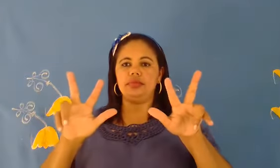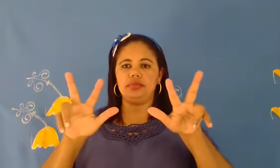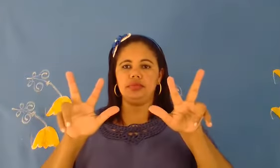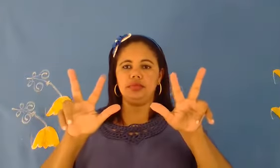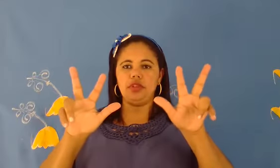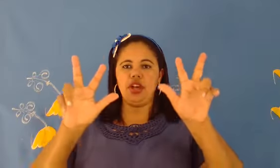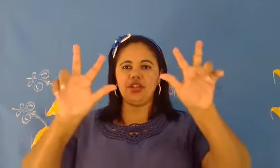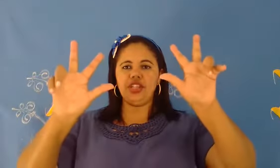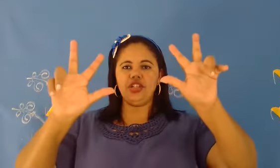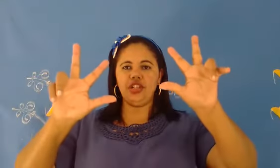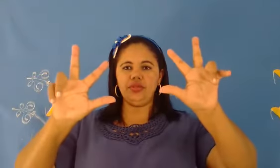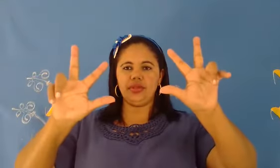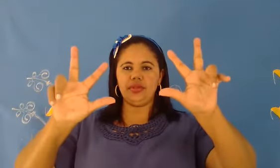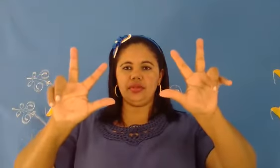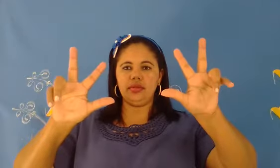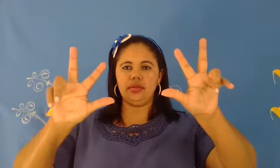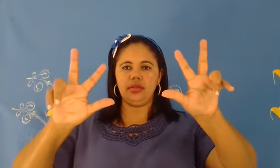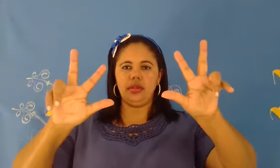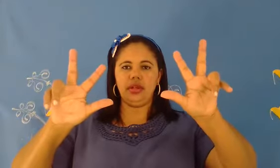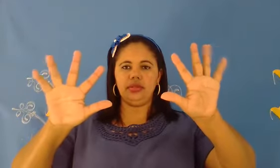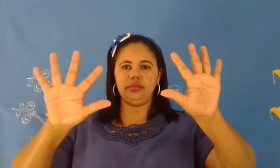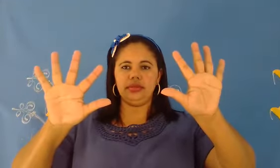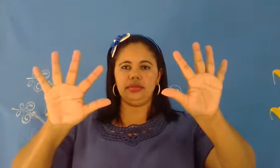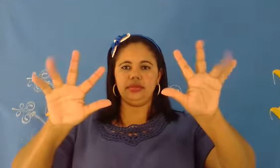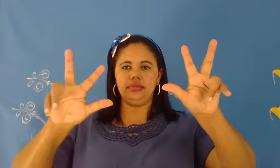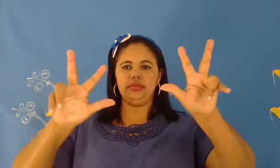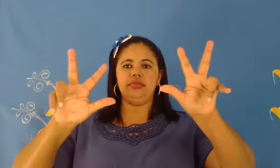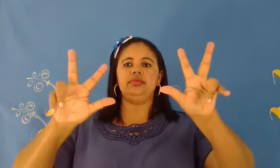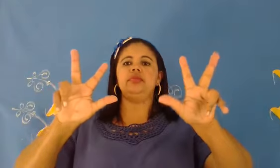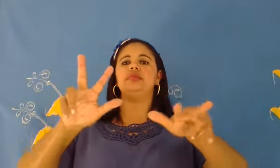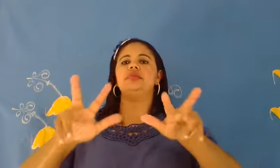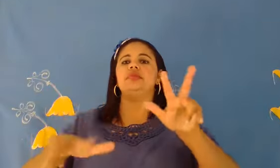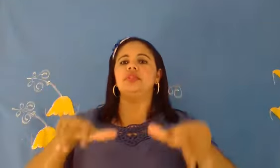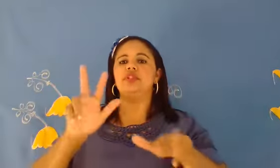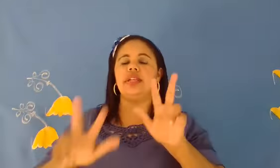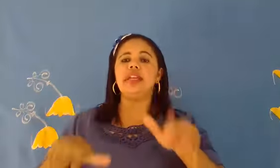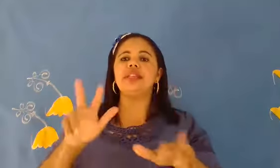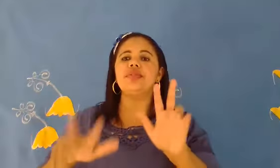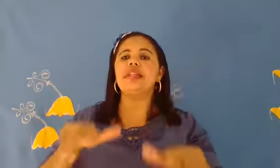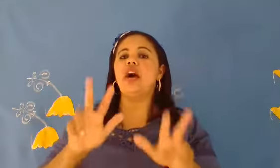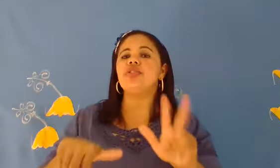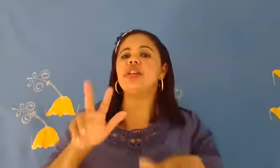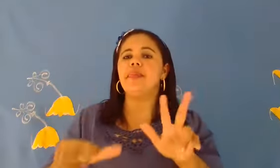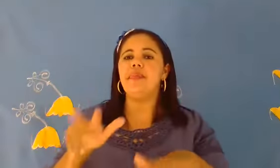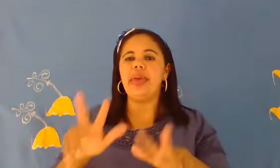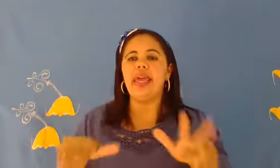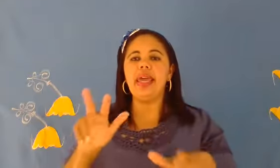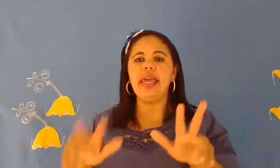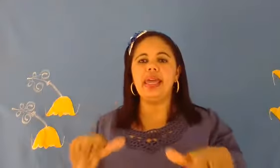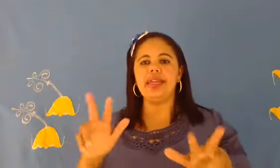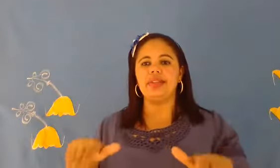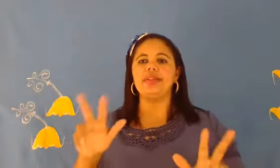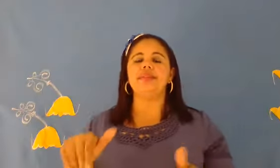Olha os dedinhos, ó. Esse é o sinal de pés.